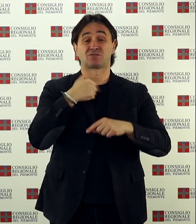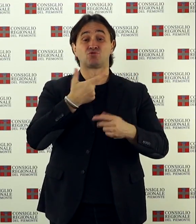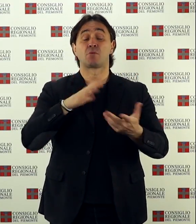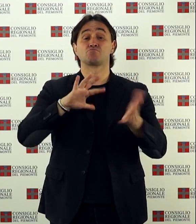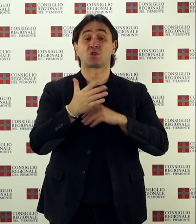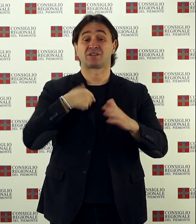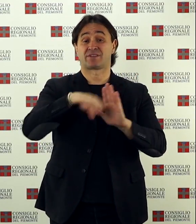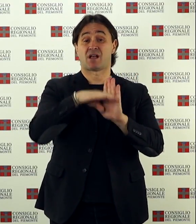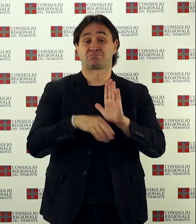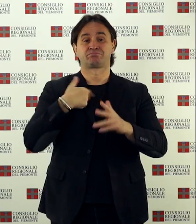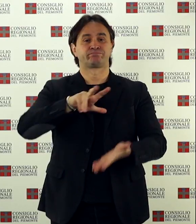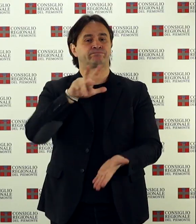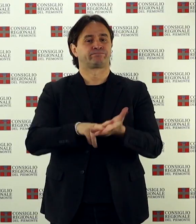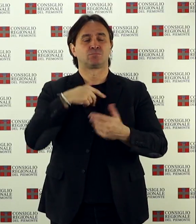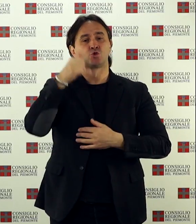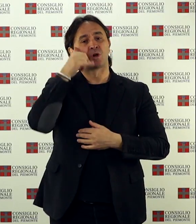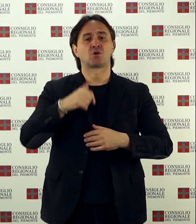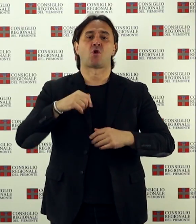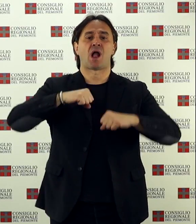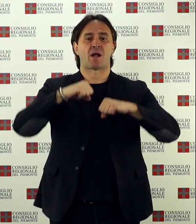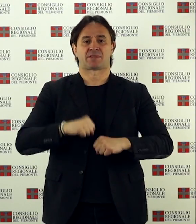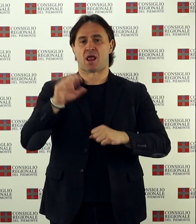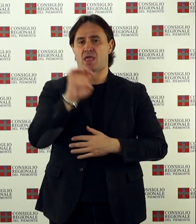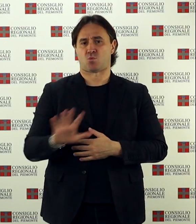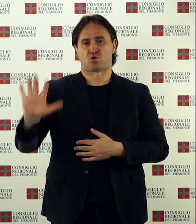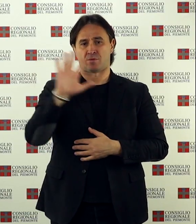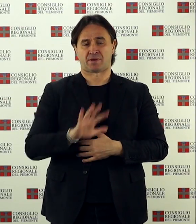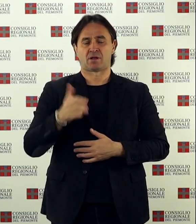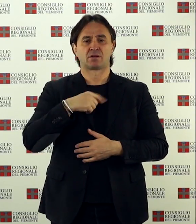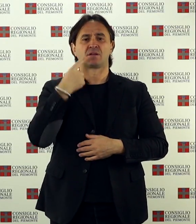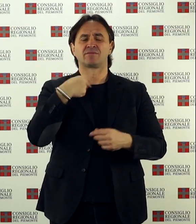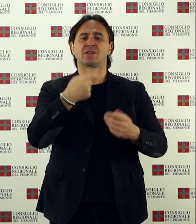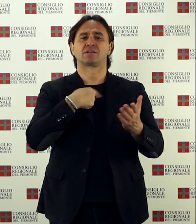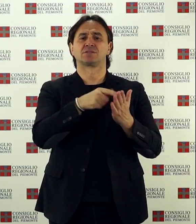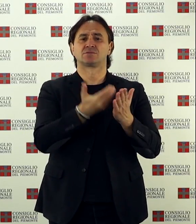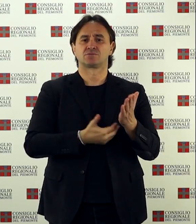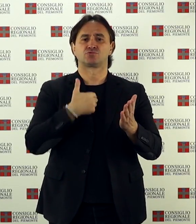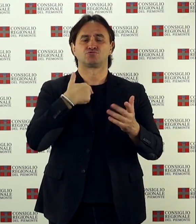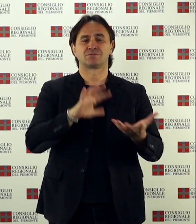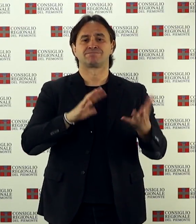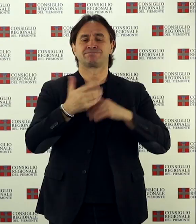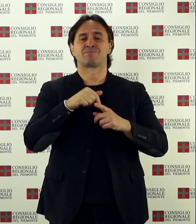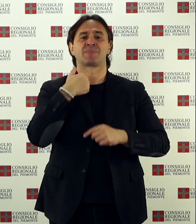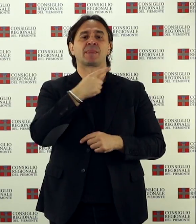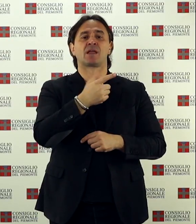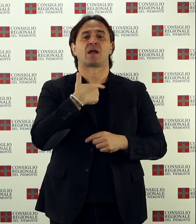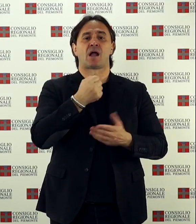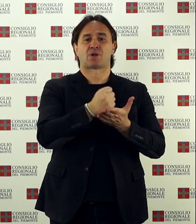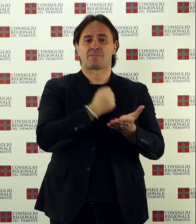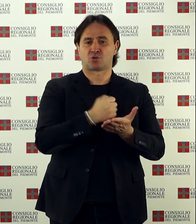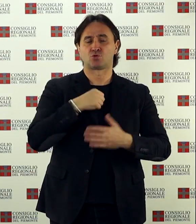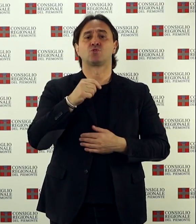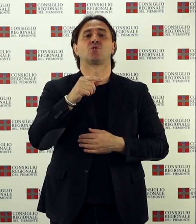le modifiche allo statuto dell'Associazione Torino Capitale Europea, che ne trasformano la denominazione in abbonamentomusei.it,